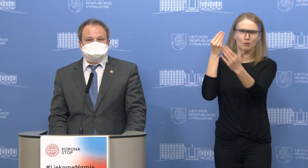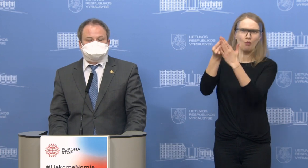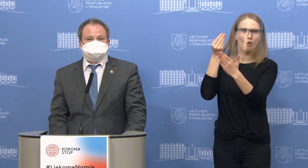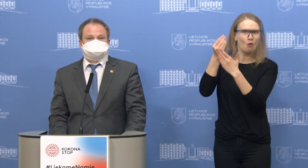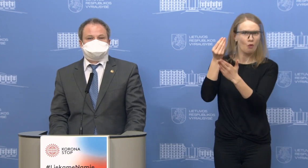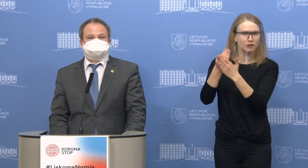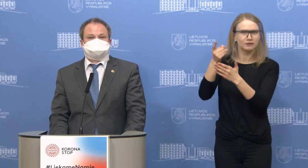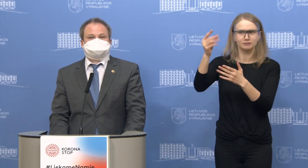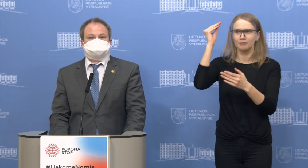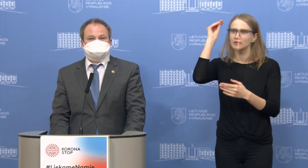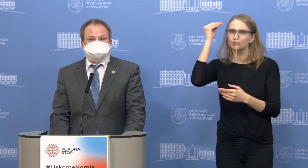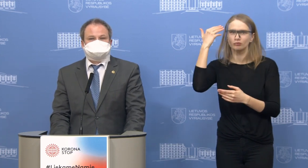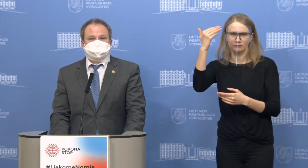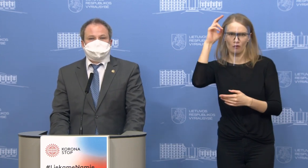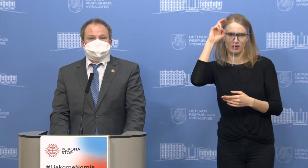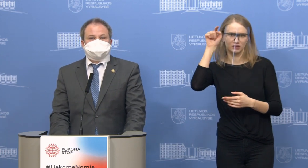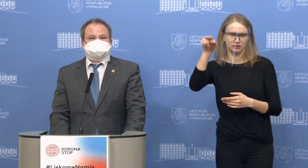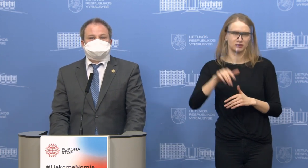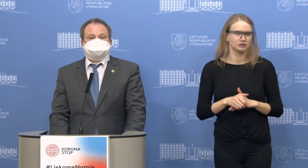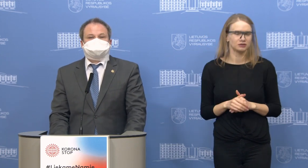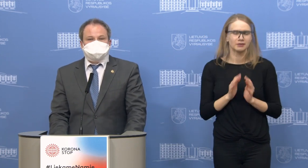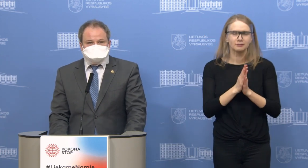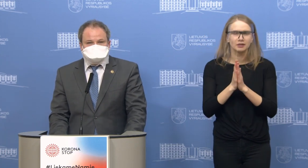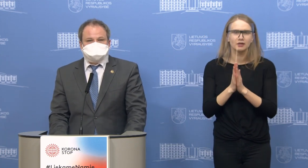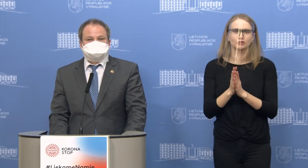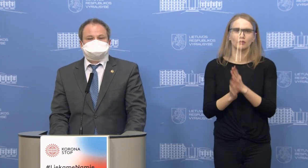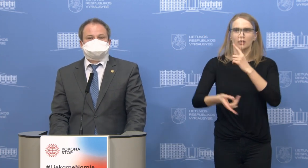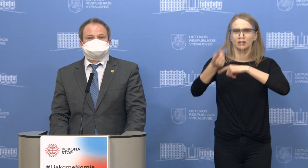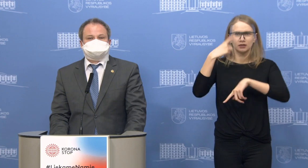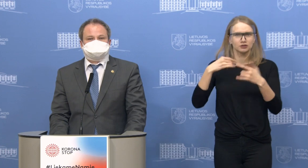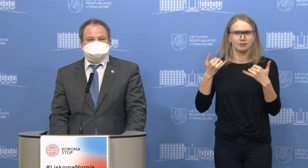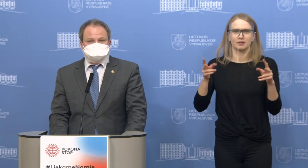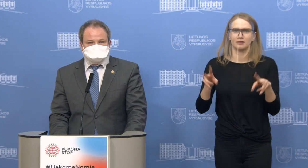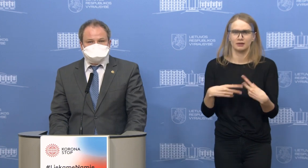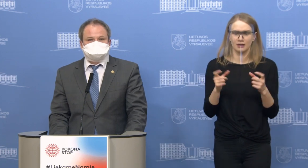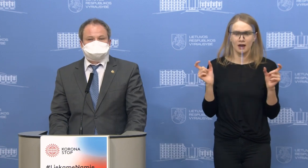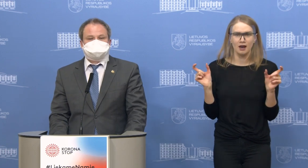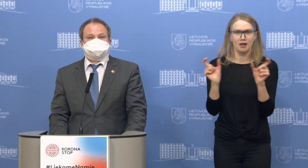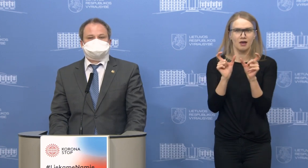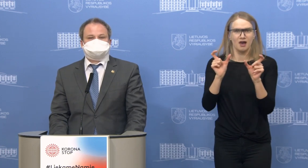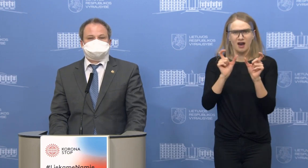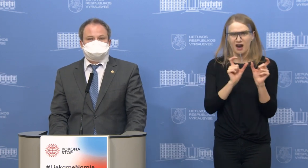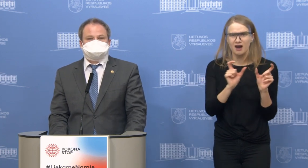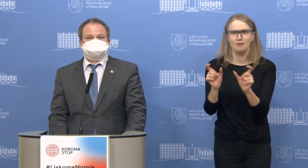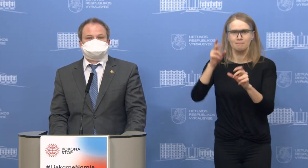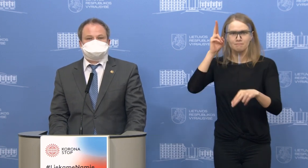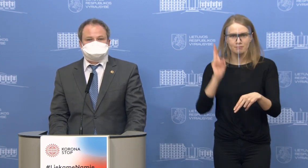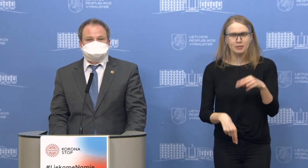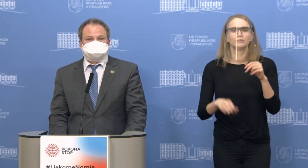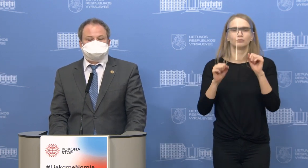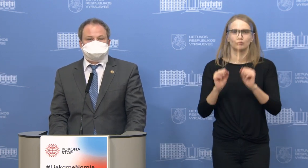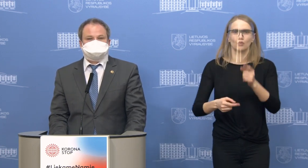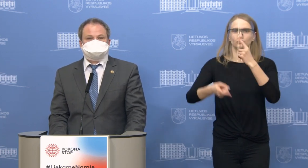jumis tikrai turi pasirūpinti tos valstybės. Ir baigsis karantinas, tada tikrai galėsite grįžti,